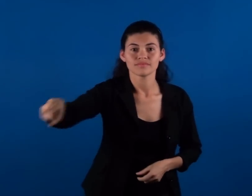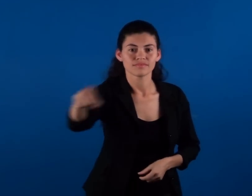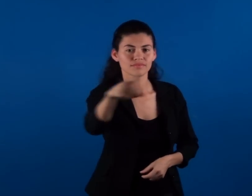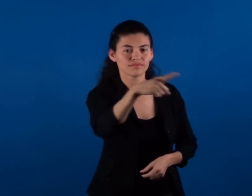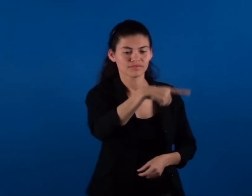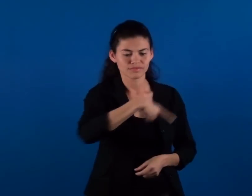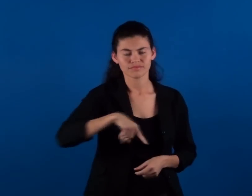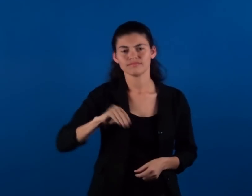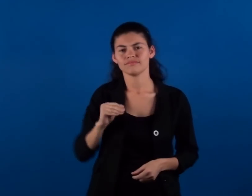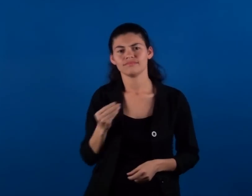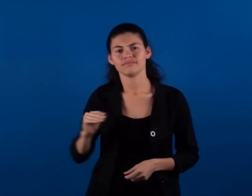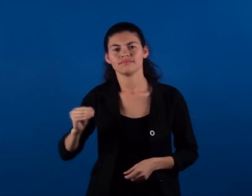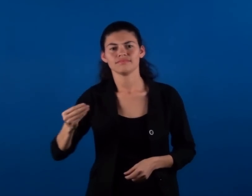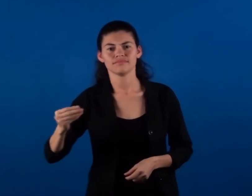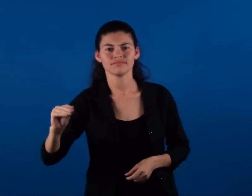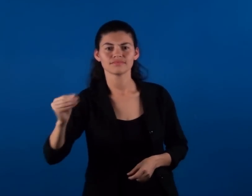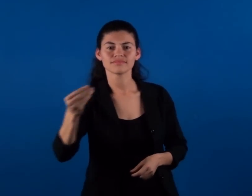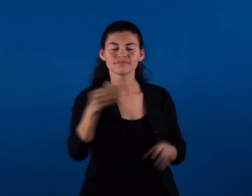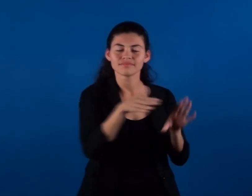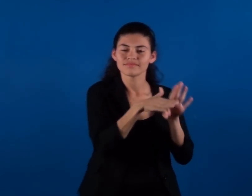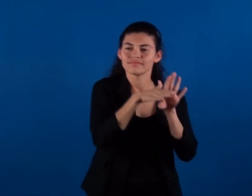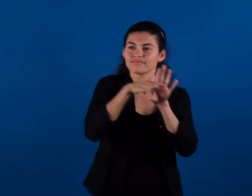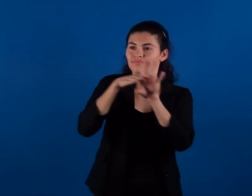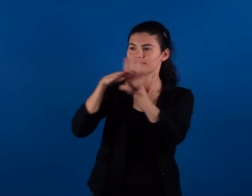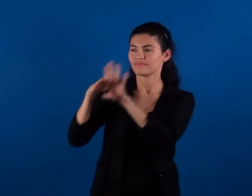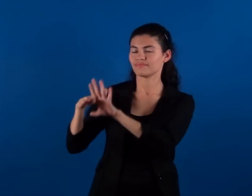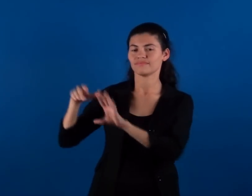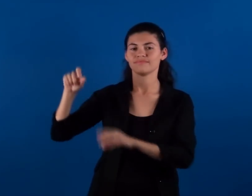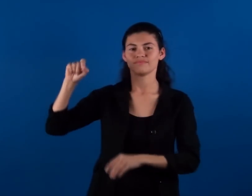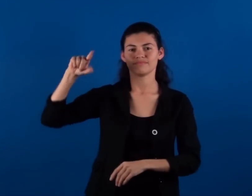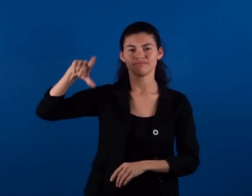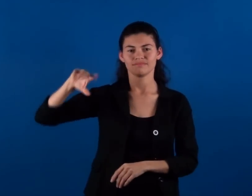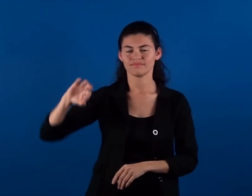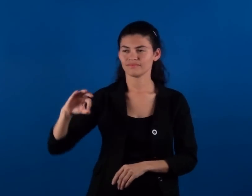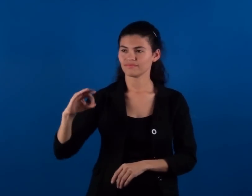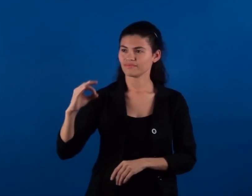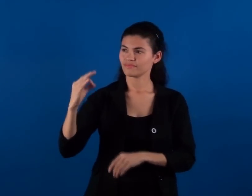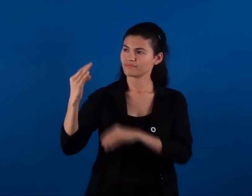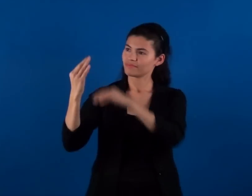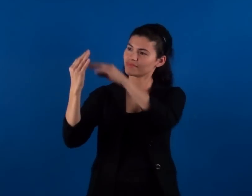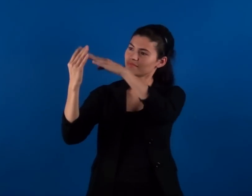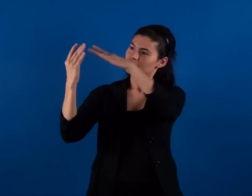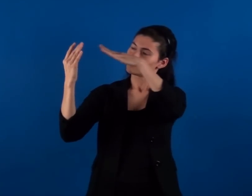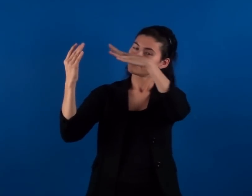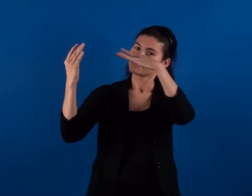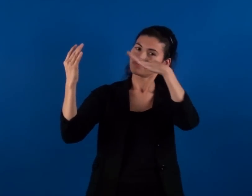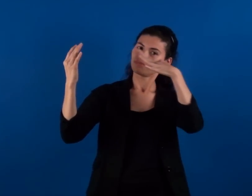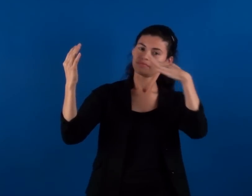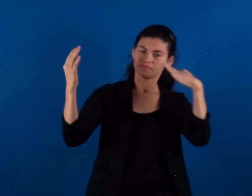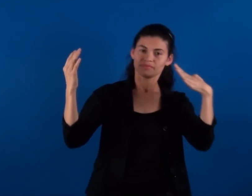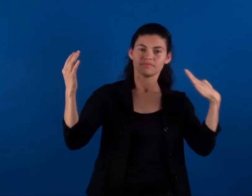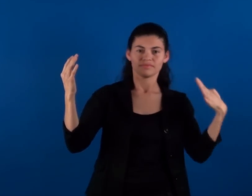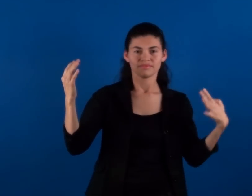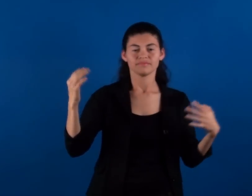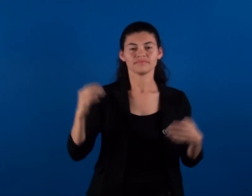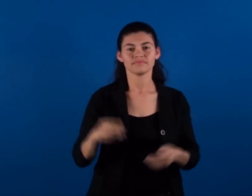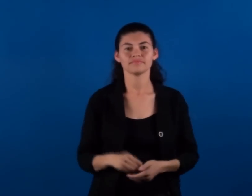Somos el nuevo sol, el nuevo amanecer que empieza a aparecer